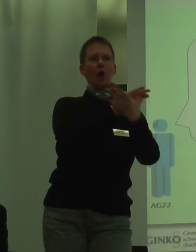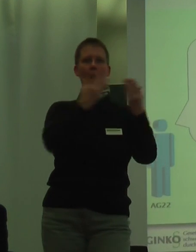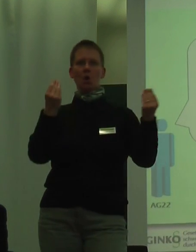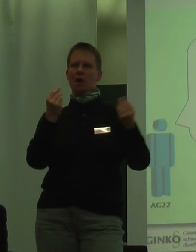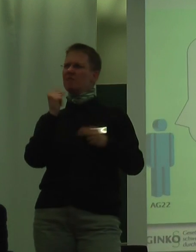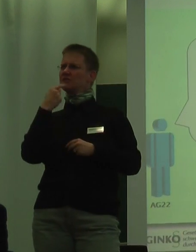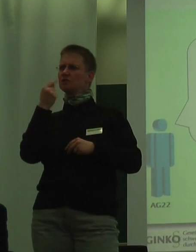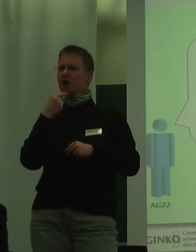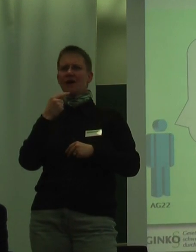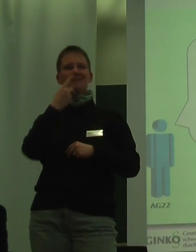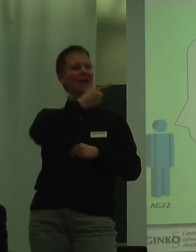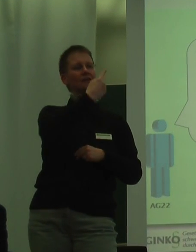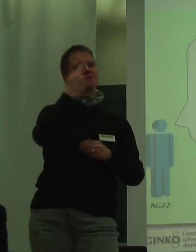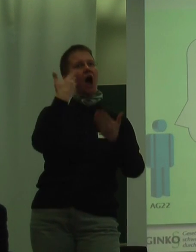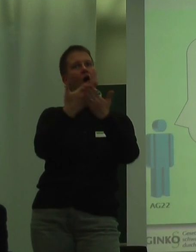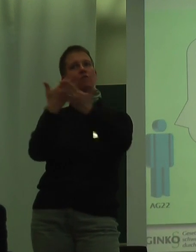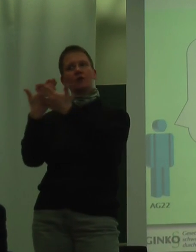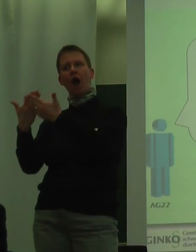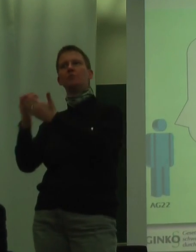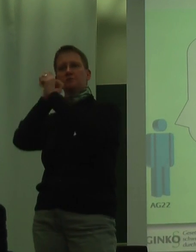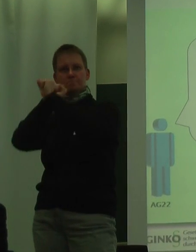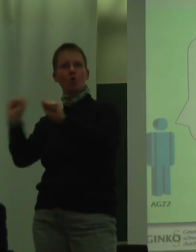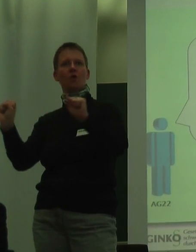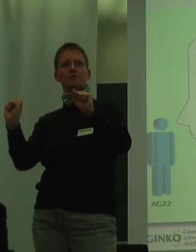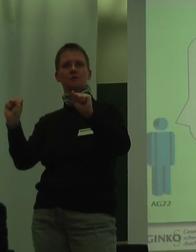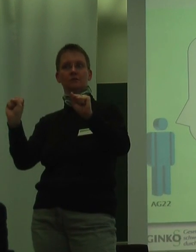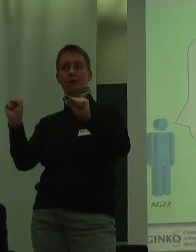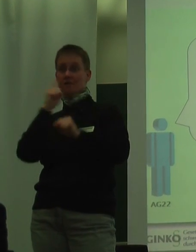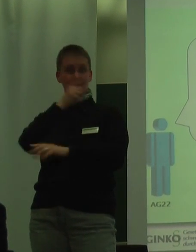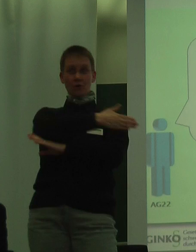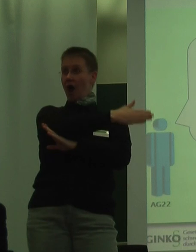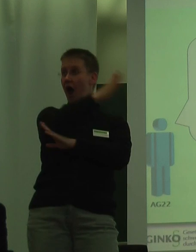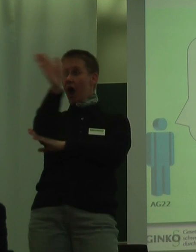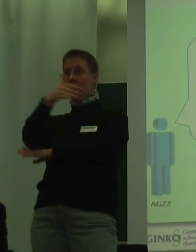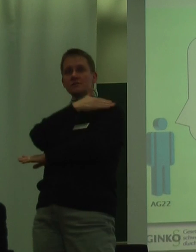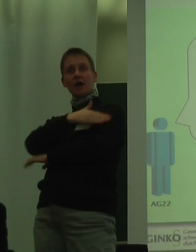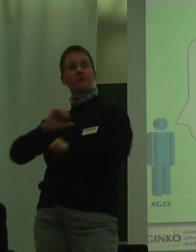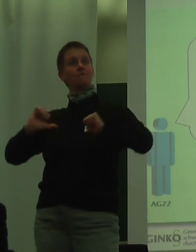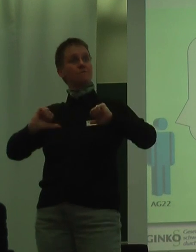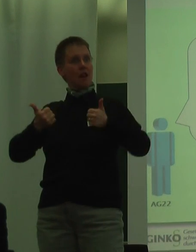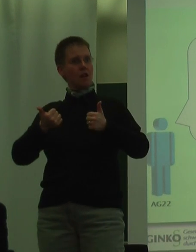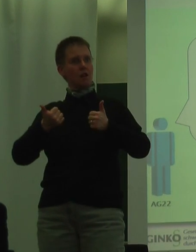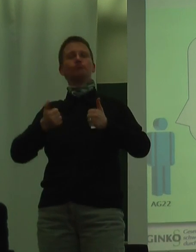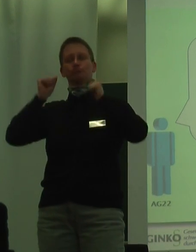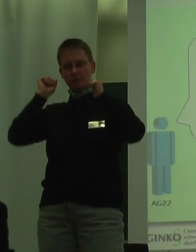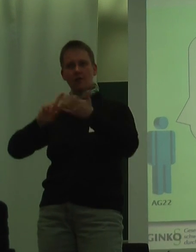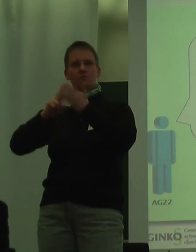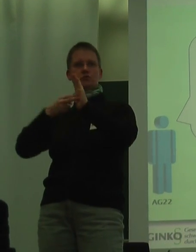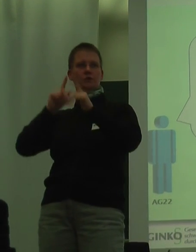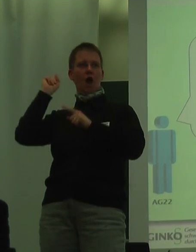gesagt, jedes Aufgabengebiet ist erstmal machbar. Wenn von allen Seiten der Wille da ist, das umzusetzen, dann funktioniert das auch. Dann muss das auch